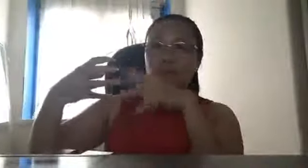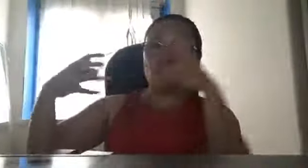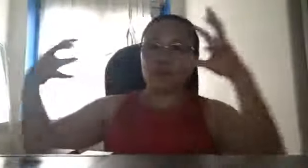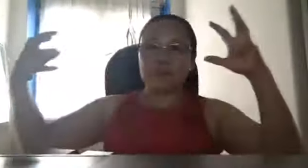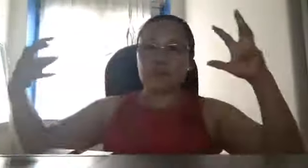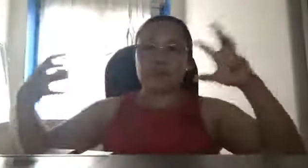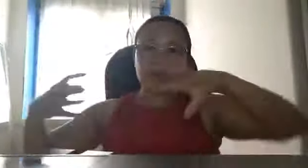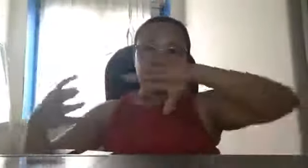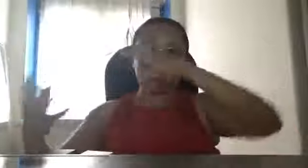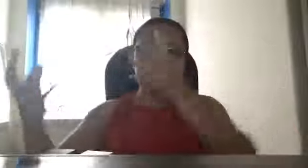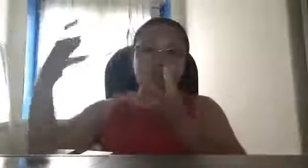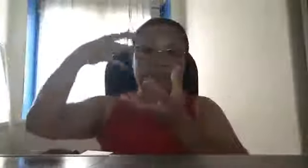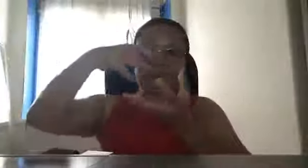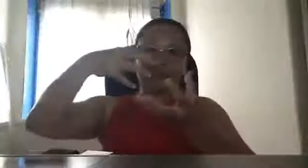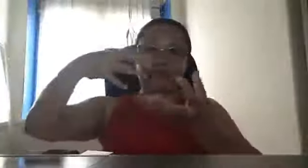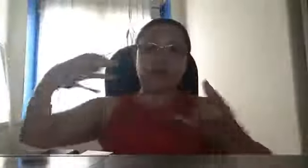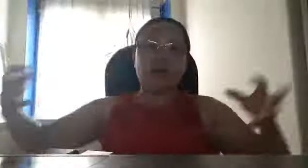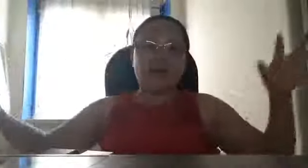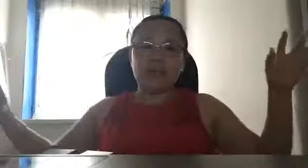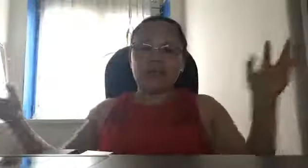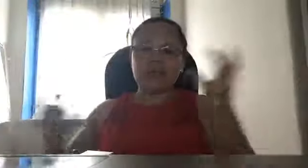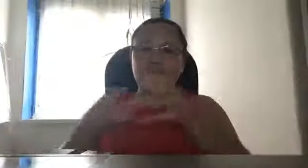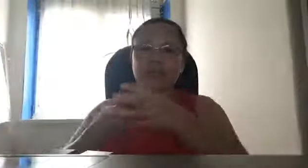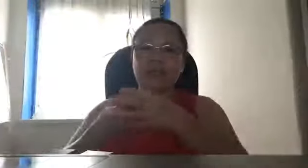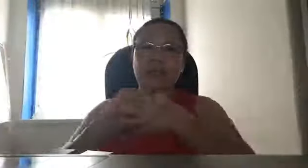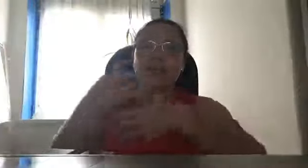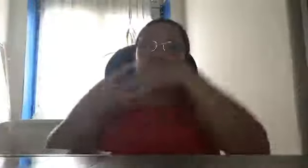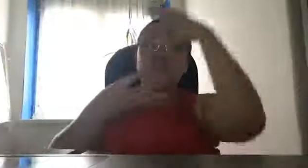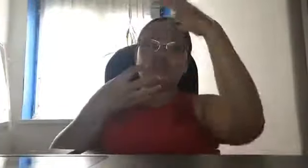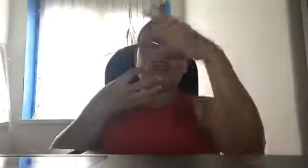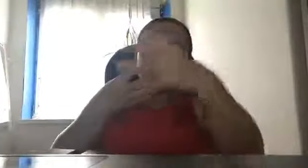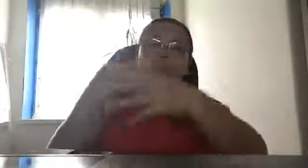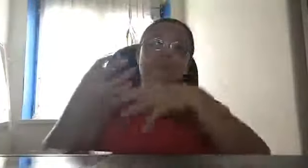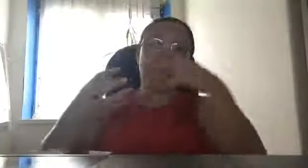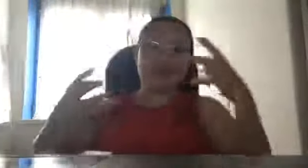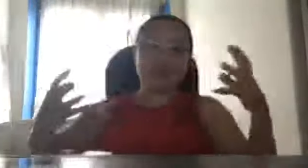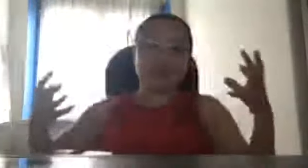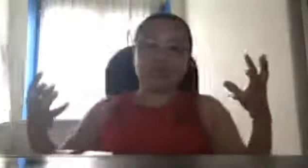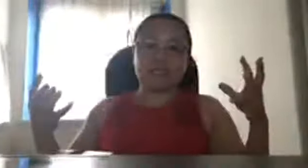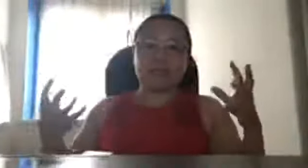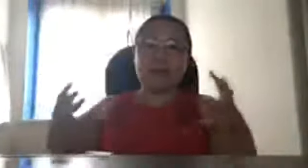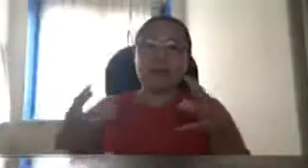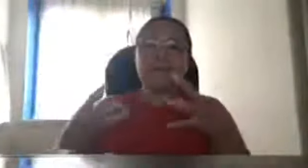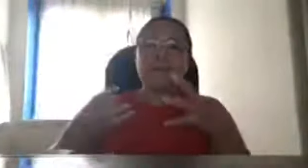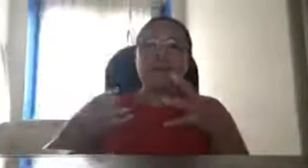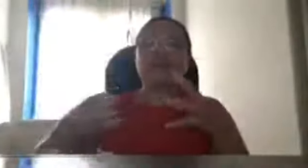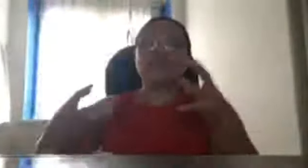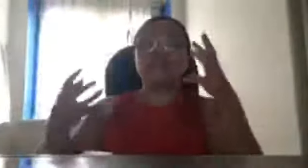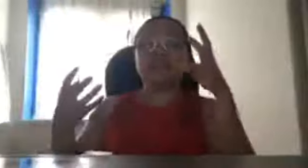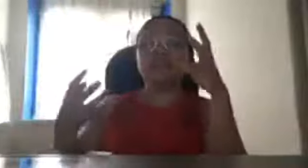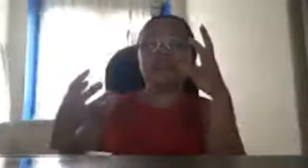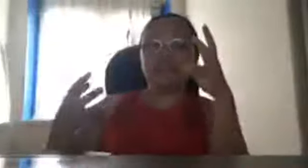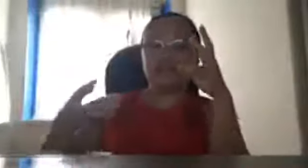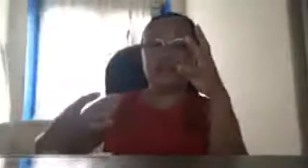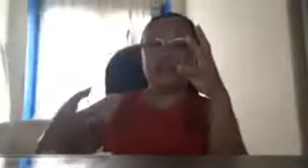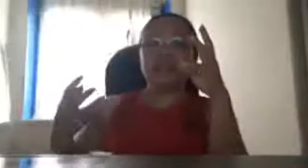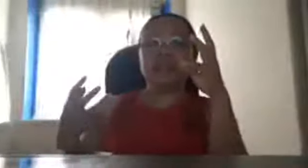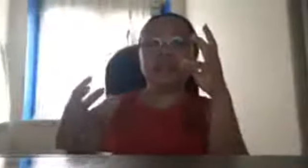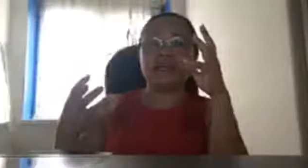kung ano yung mga consequences ano yung experiment ano yung facts and findings kasi dyan sa atin sa Pilipinas